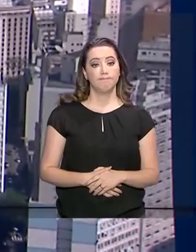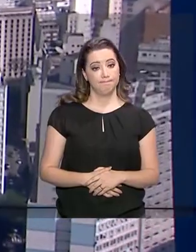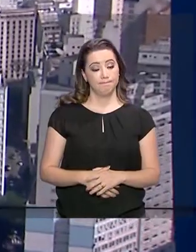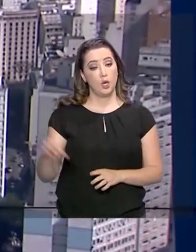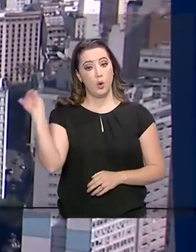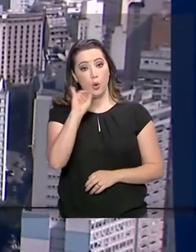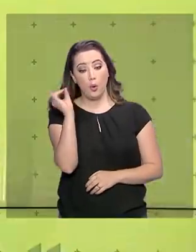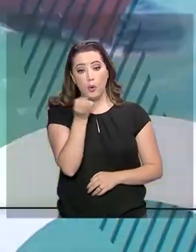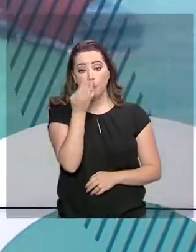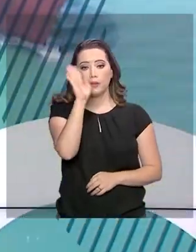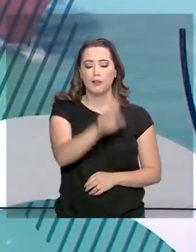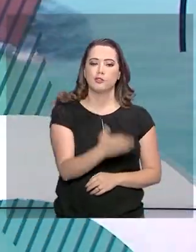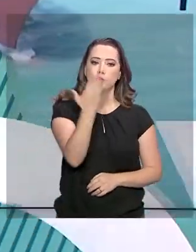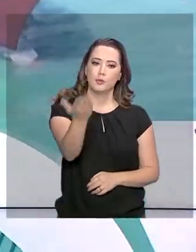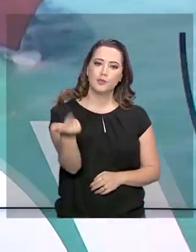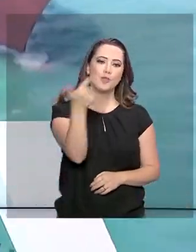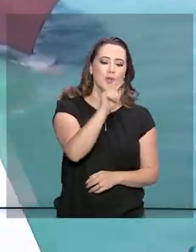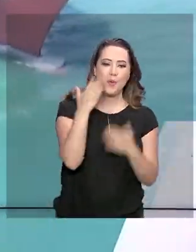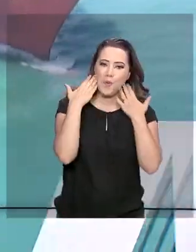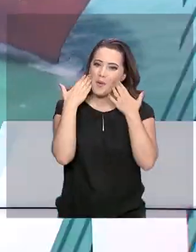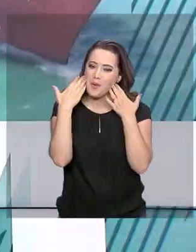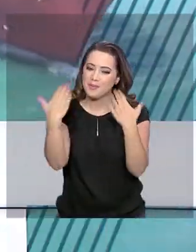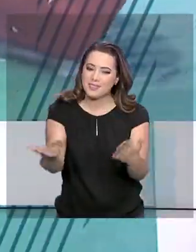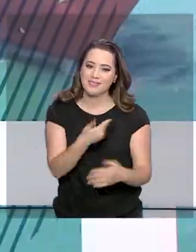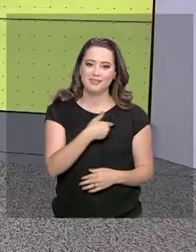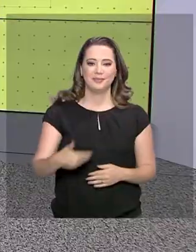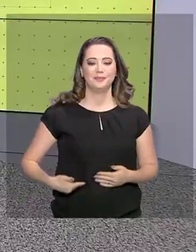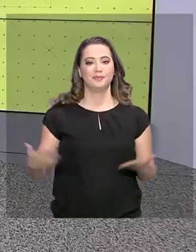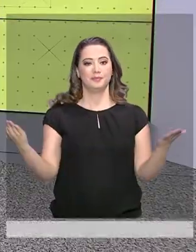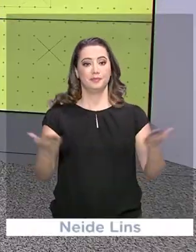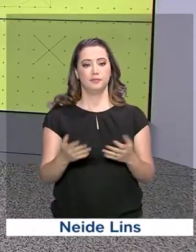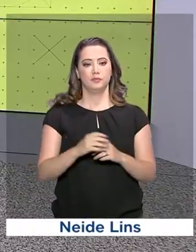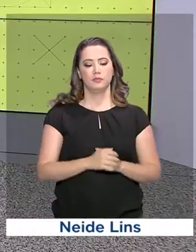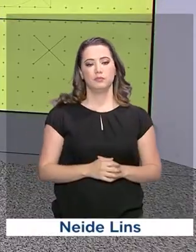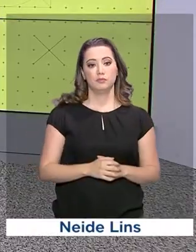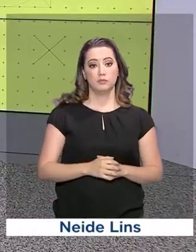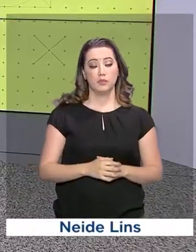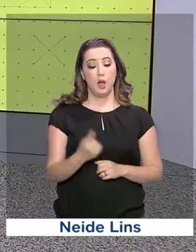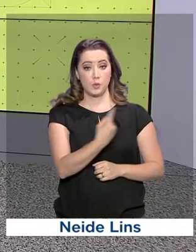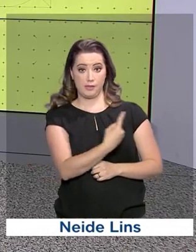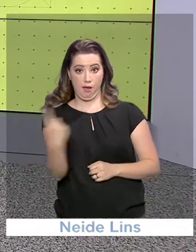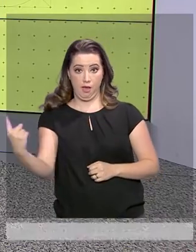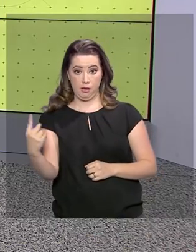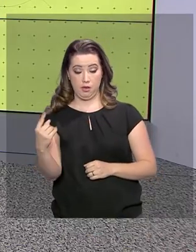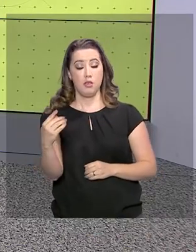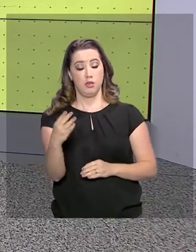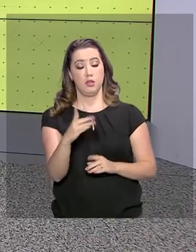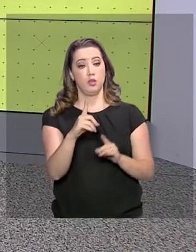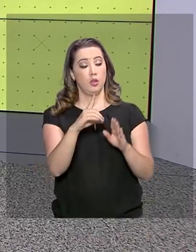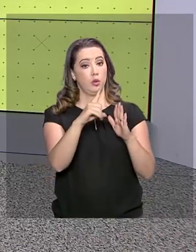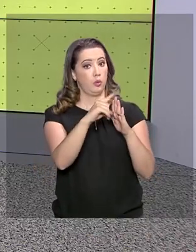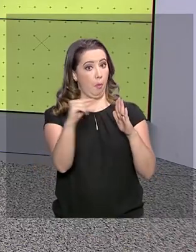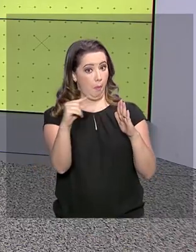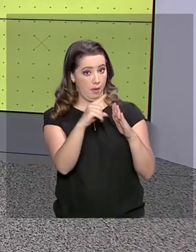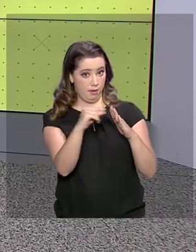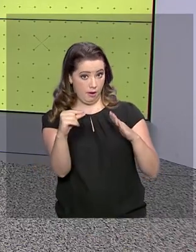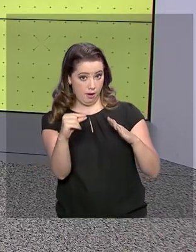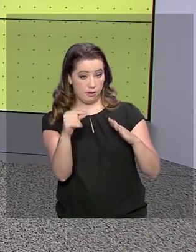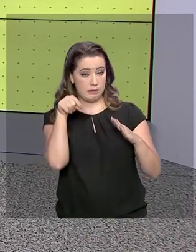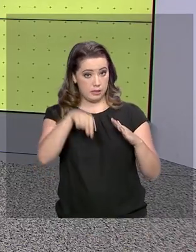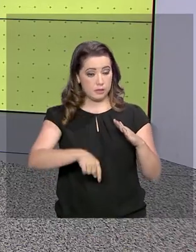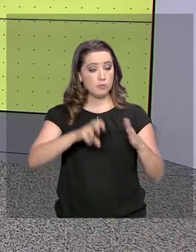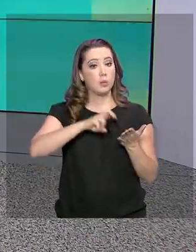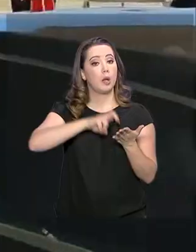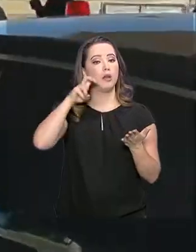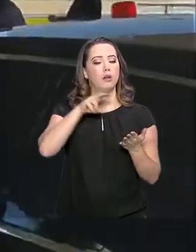Olá, boa tarde para você. Estamos de volta com o governo agora. Ao deixar o Palácio da Alvorada nesta manhã, o presidente Bolsonaro